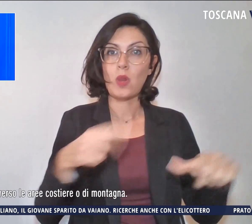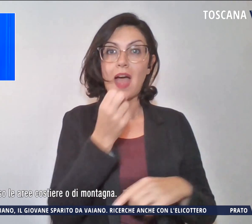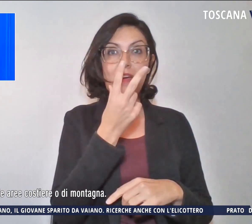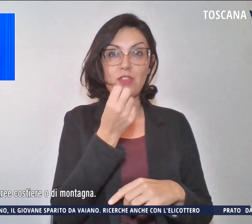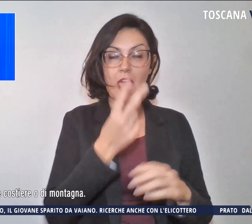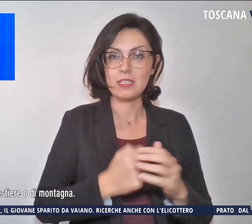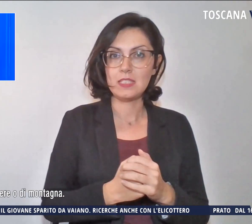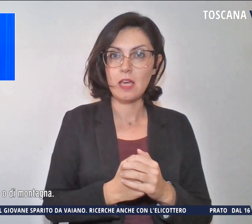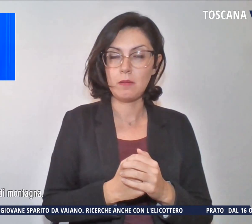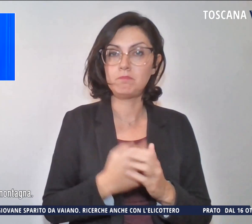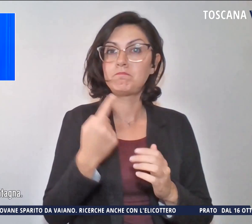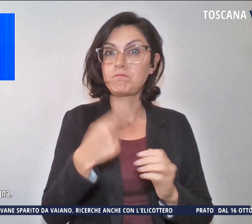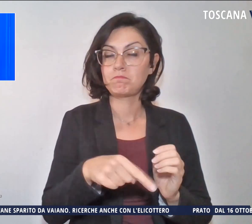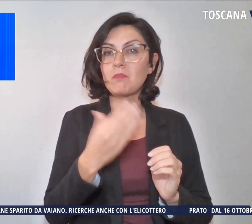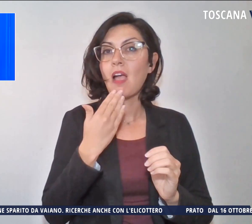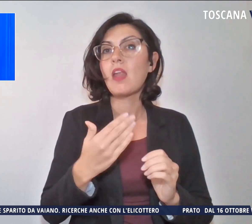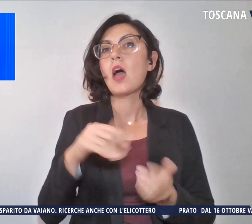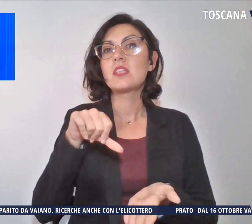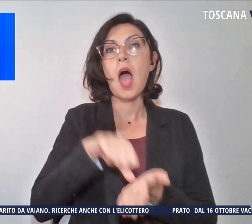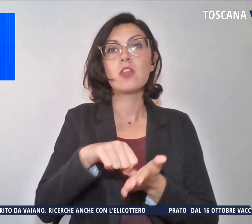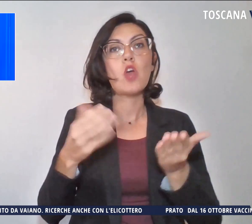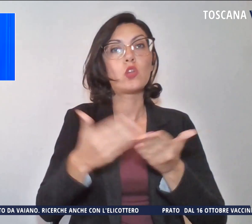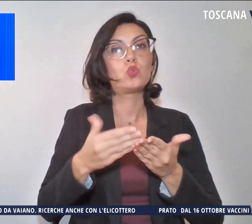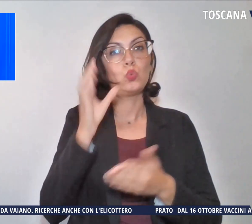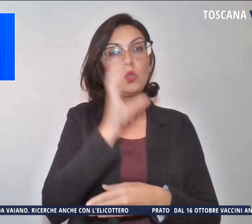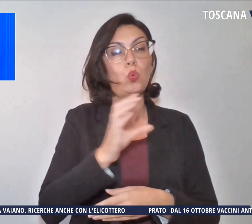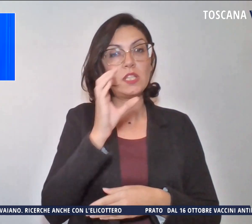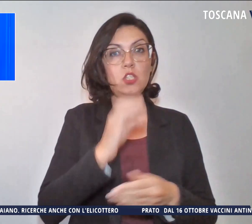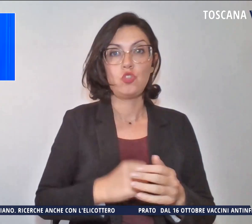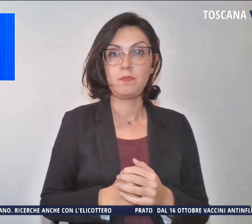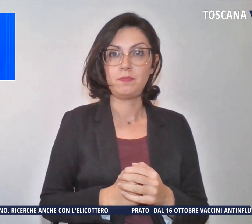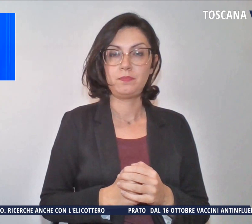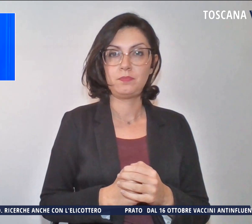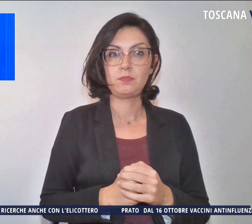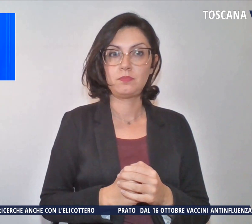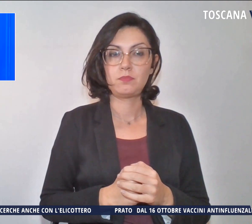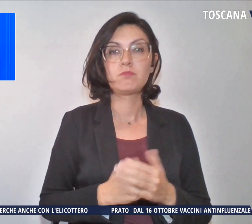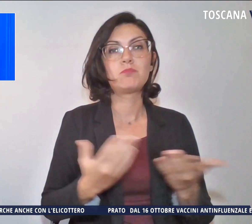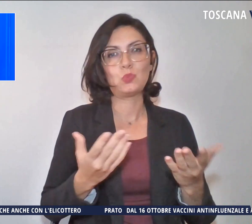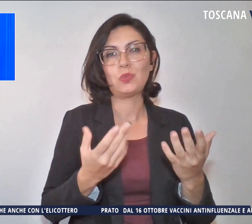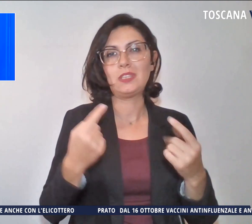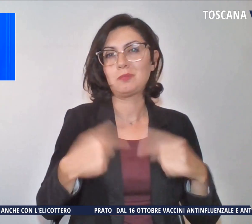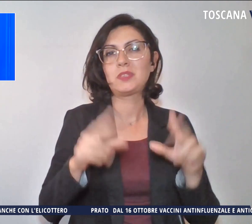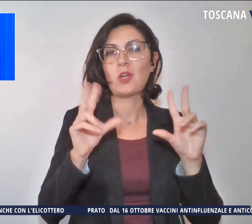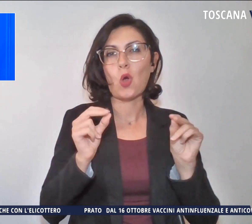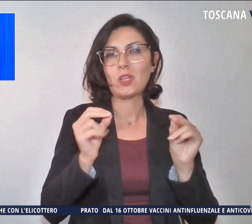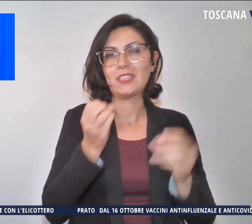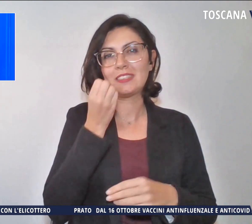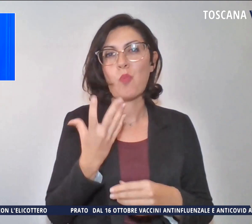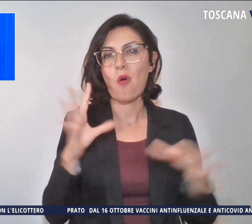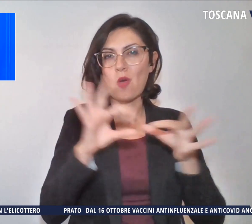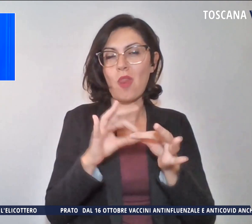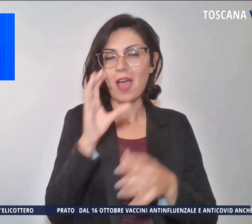realizzata dal Centro Studi Turistici. Quindi buone notizie sul fronte del turismo.